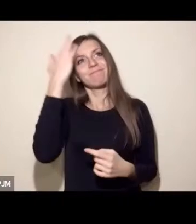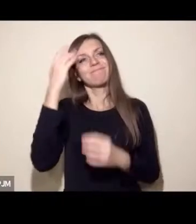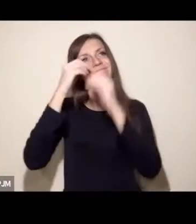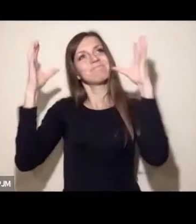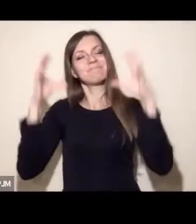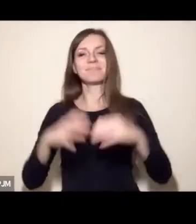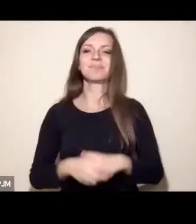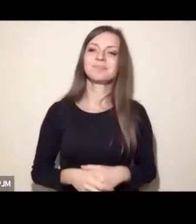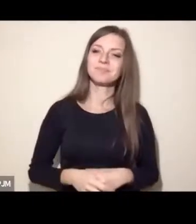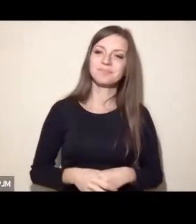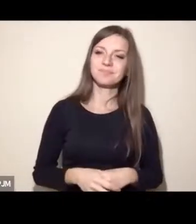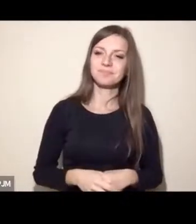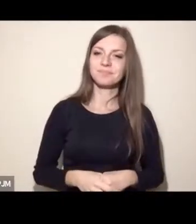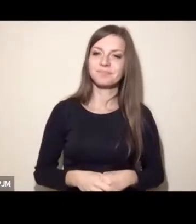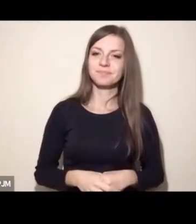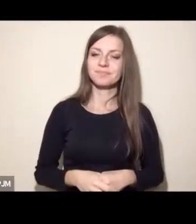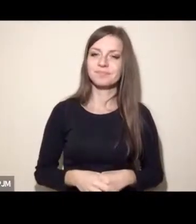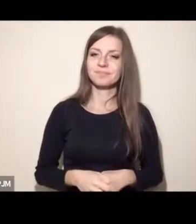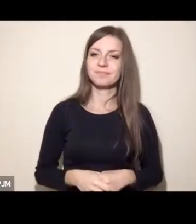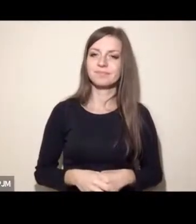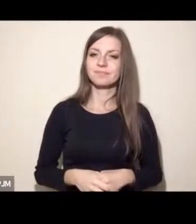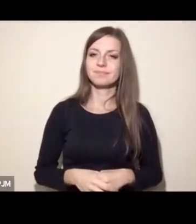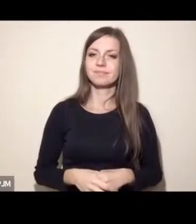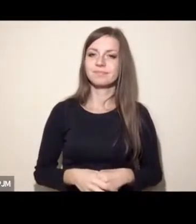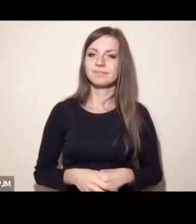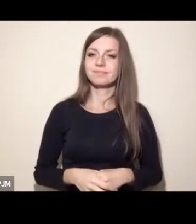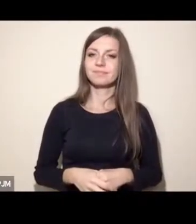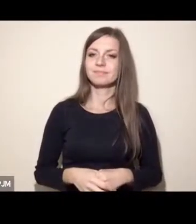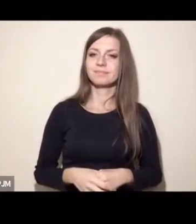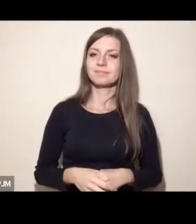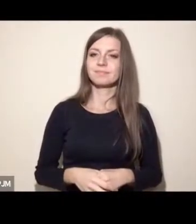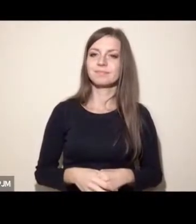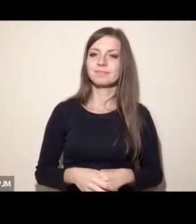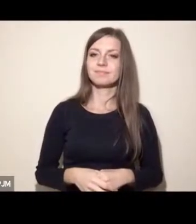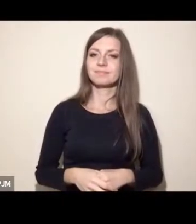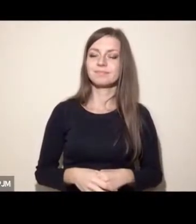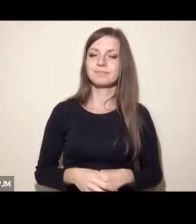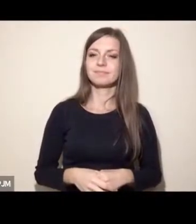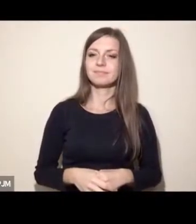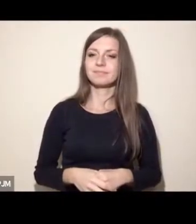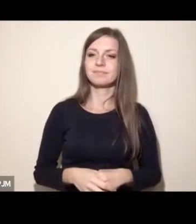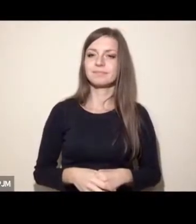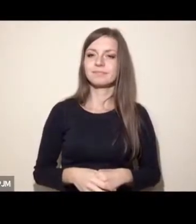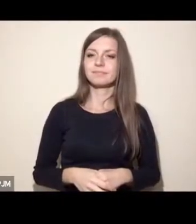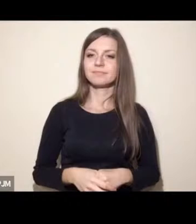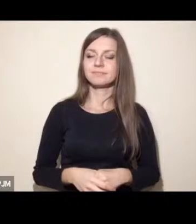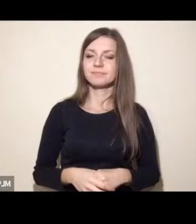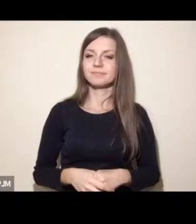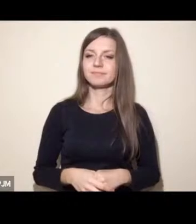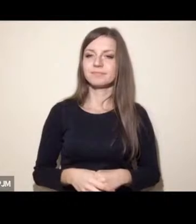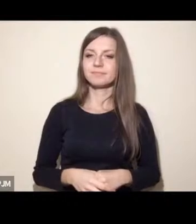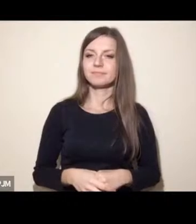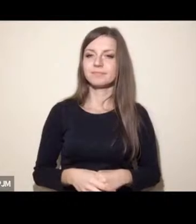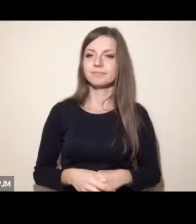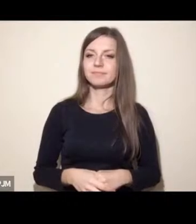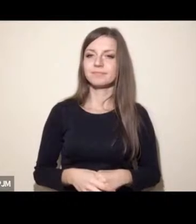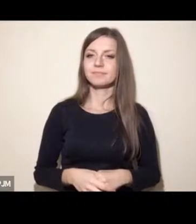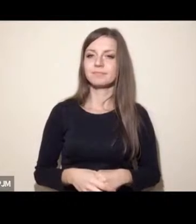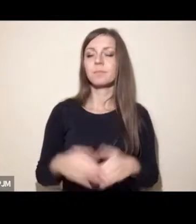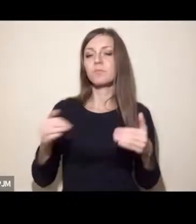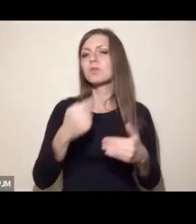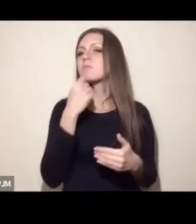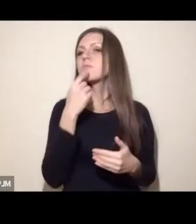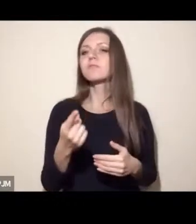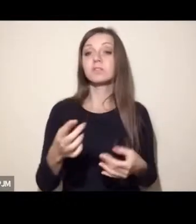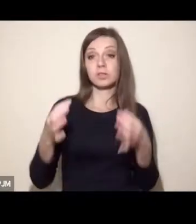Przygotowanie dzisiaj i przeprowadzenie tej rewolucji jest faktycznie zaporowo trudne. O tym mówił również profesor Ryszomowski. Można było